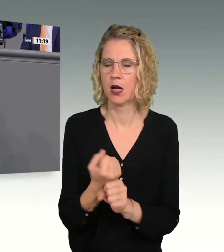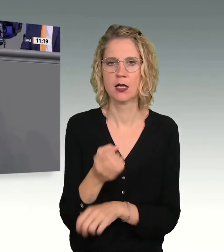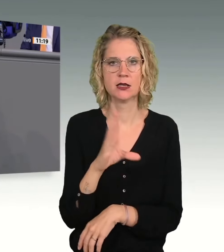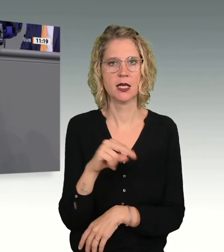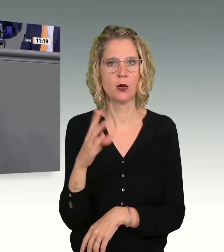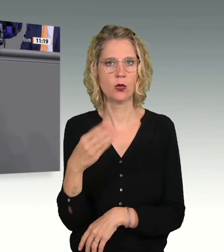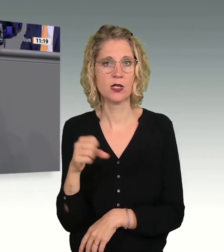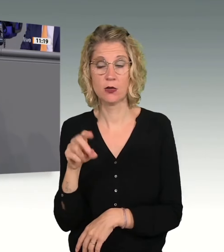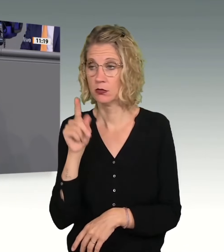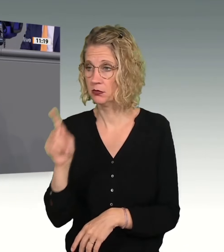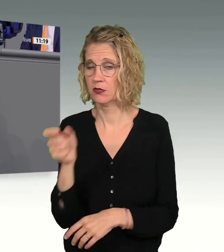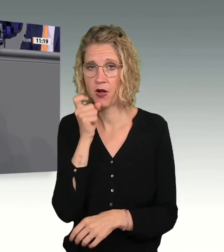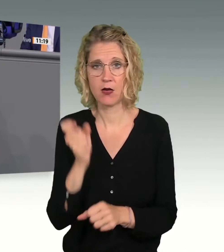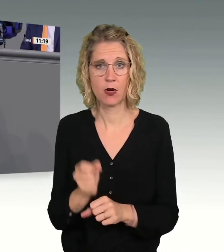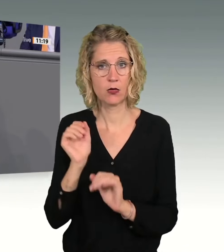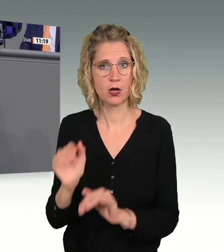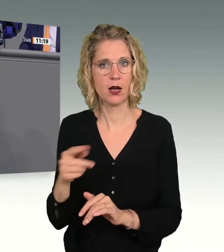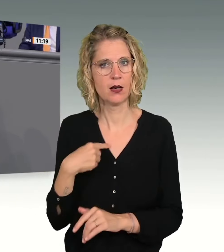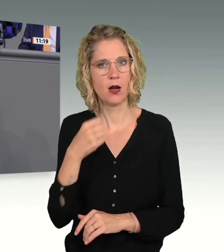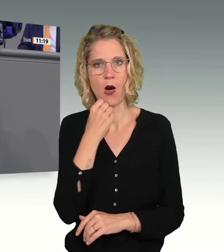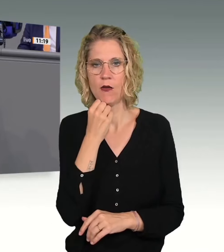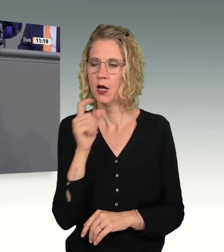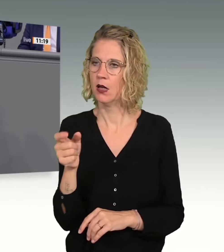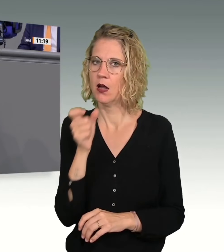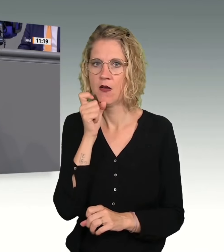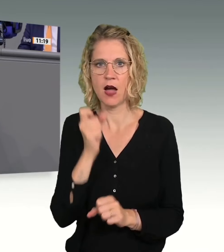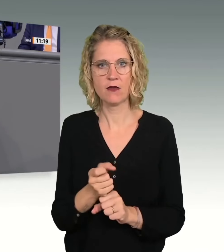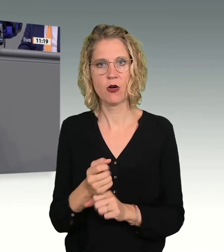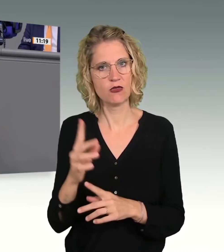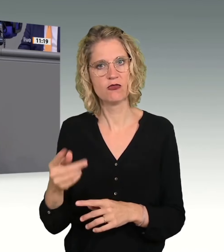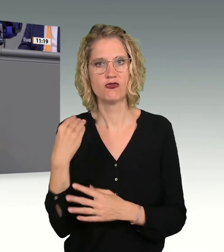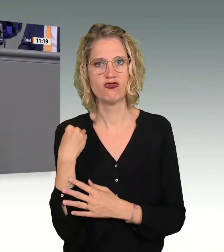tragen dafür die Verantwortung, und ich hoffe, Sie tragen an dieser Verantwortung schwer.